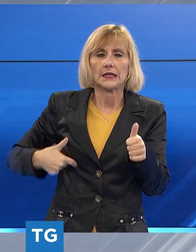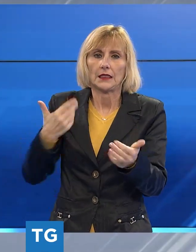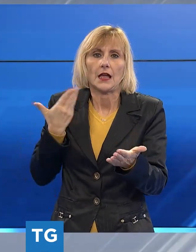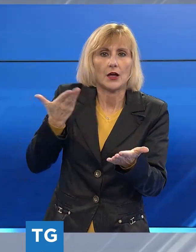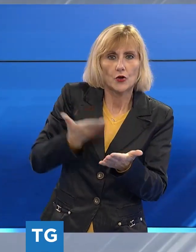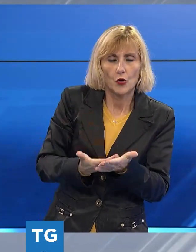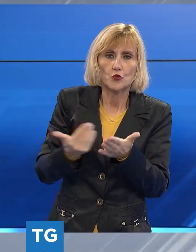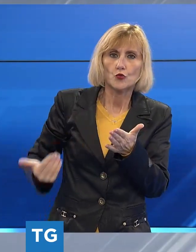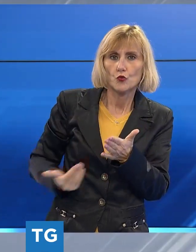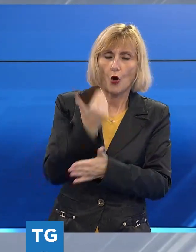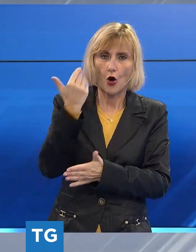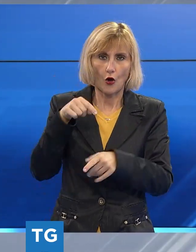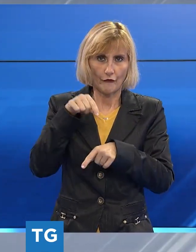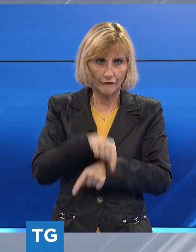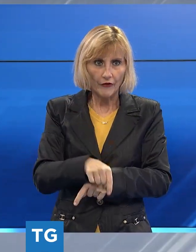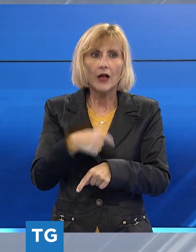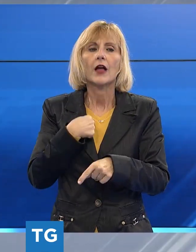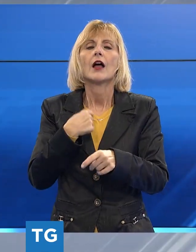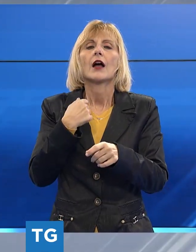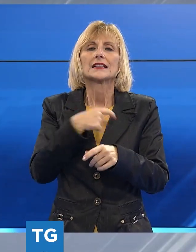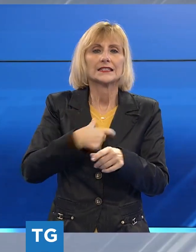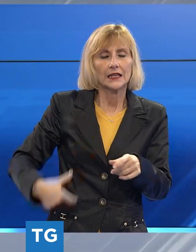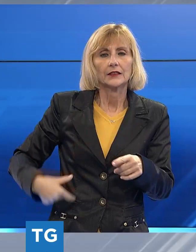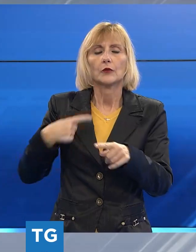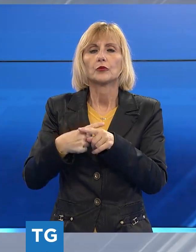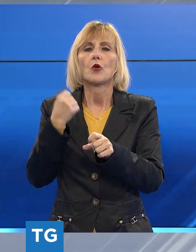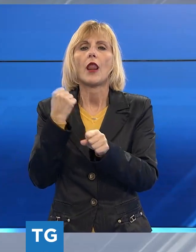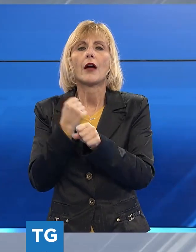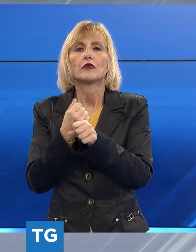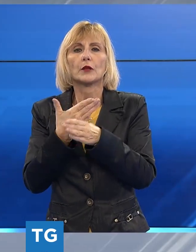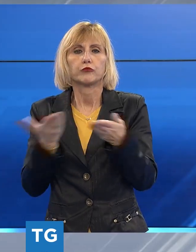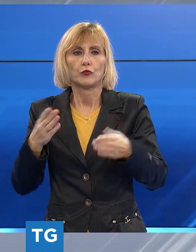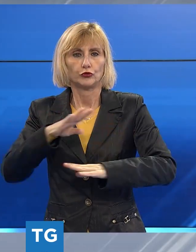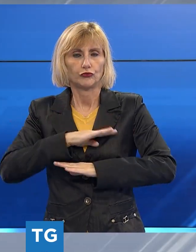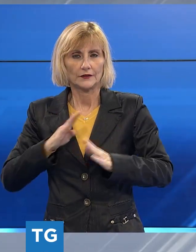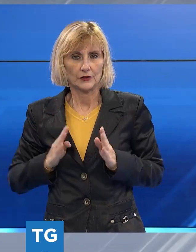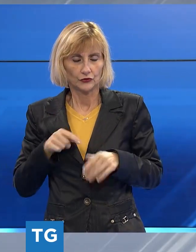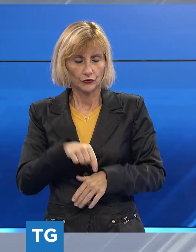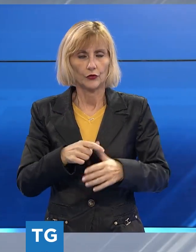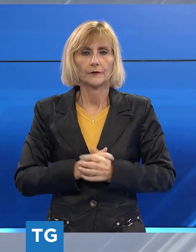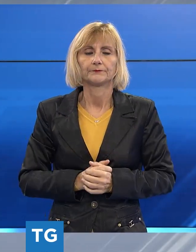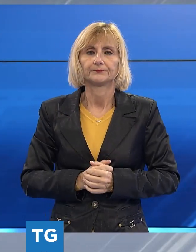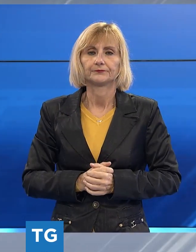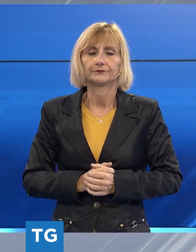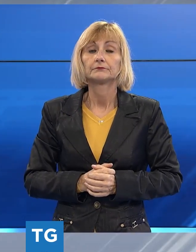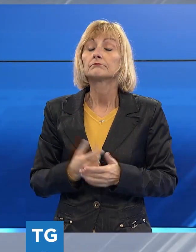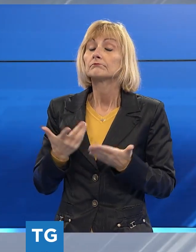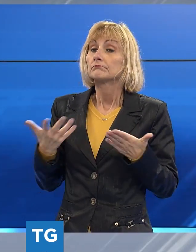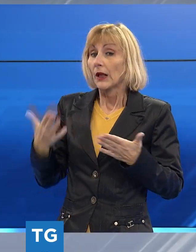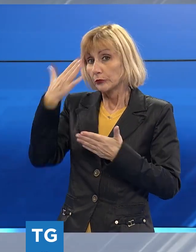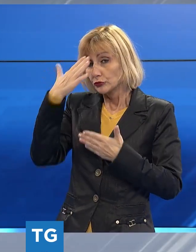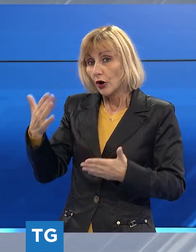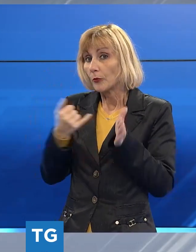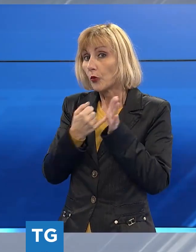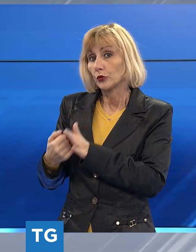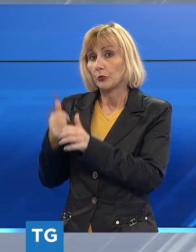'assessore ai lavori pubblici Nicola Buchignani. C'era da riprendere, purtroppo dopo il fallimento ultimo, i ricorsi